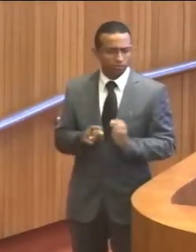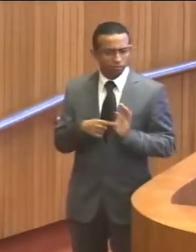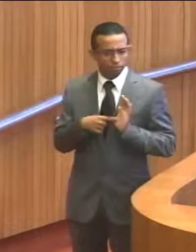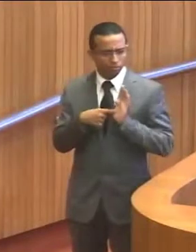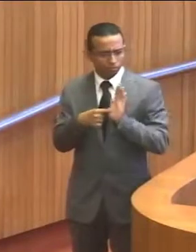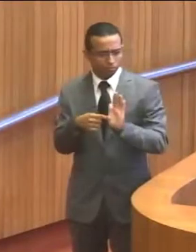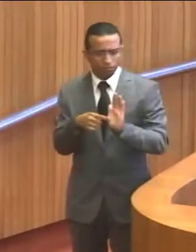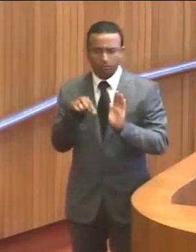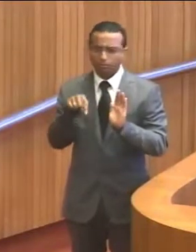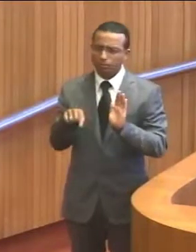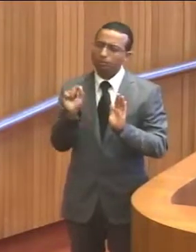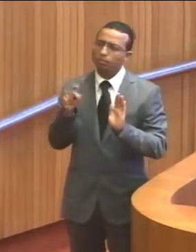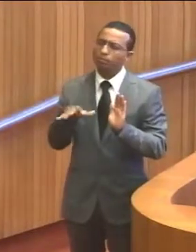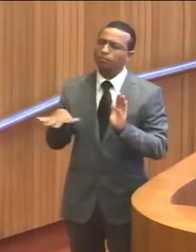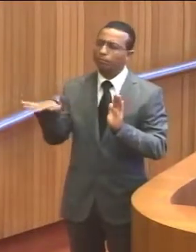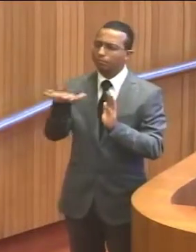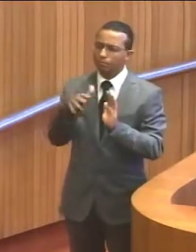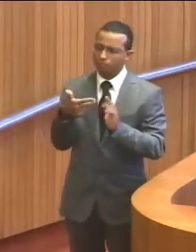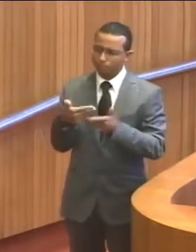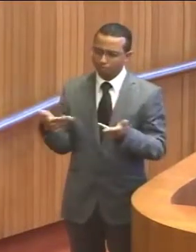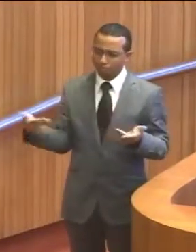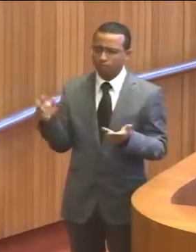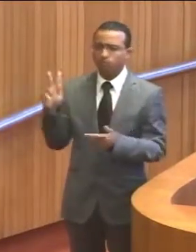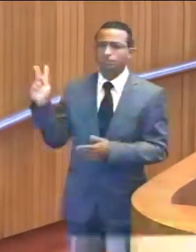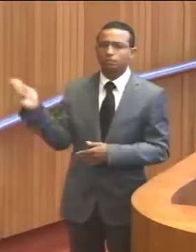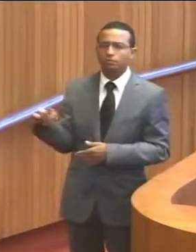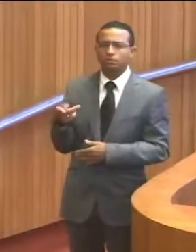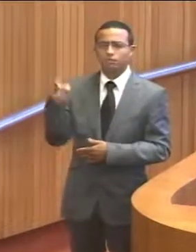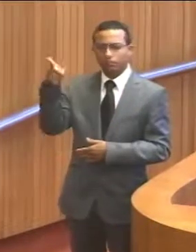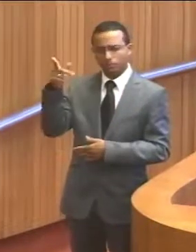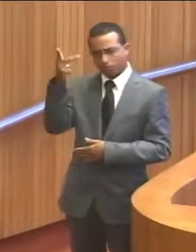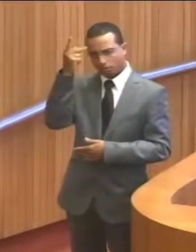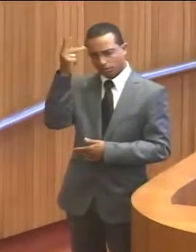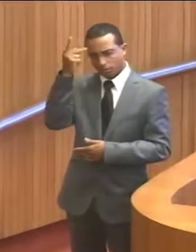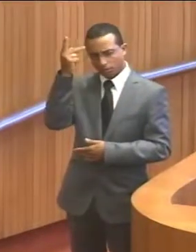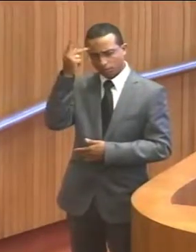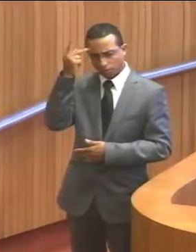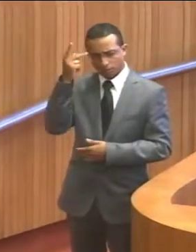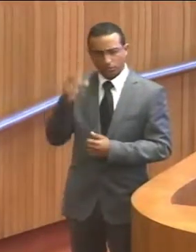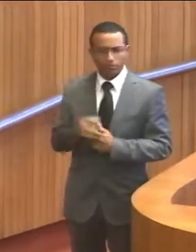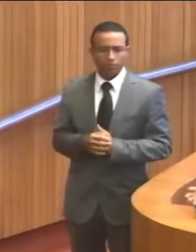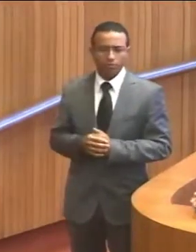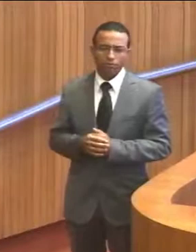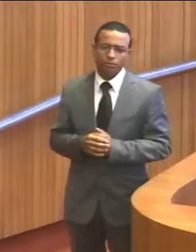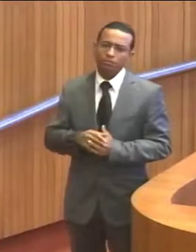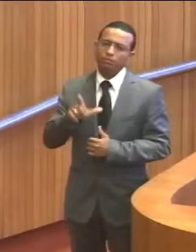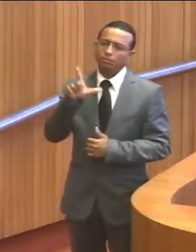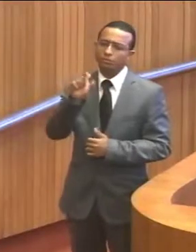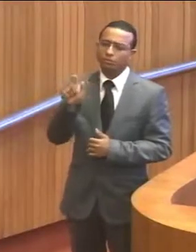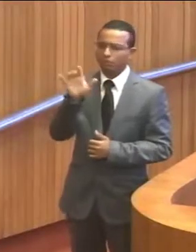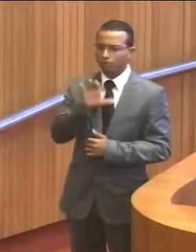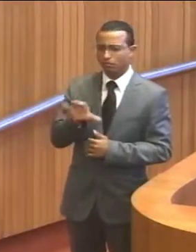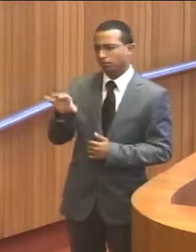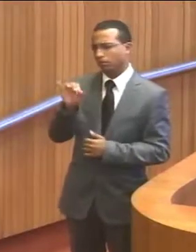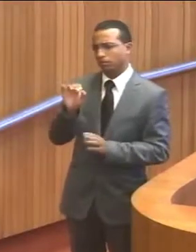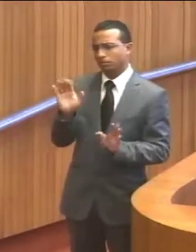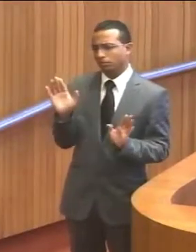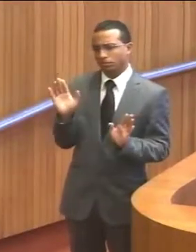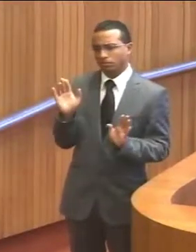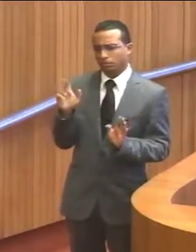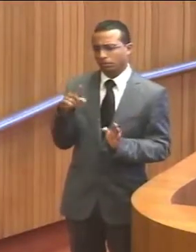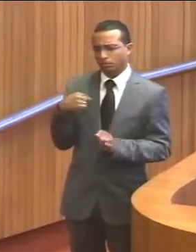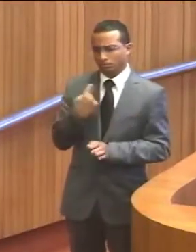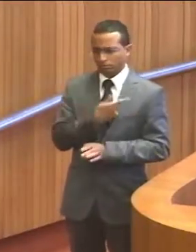este elemento do acidente que aconteceu em São Paulo, evidentemente, ninguém vai ser